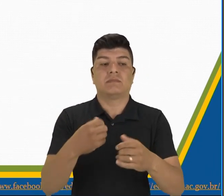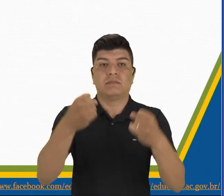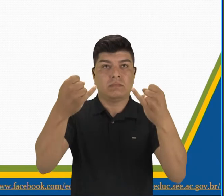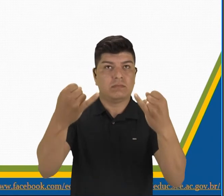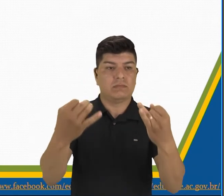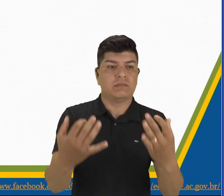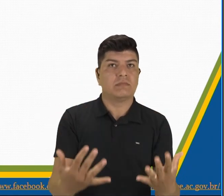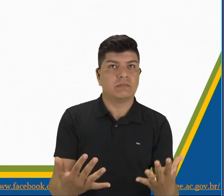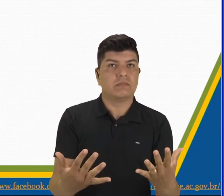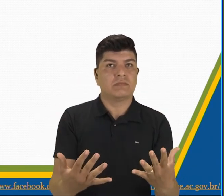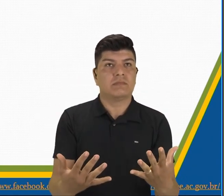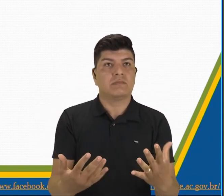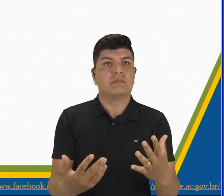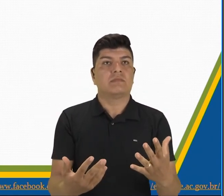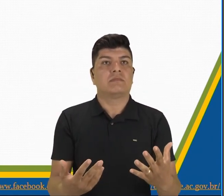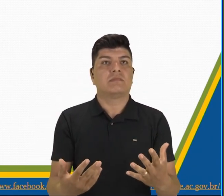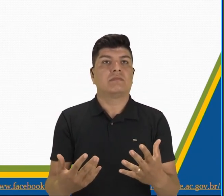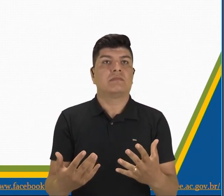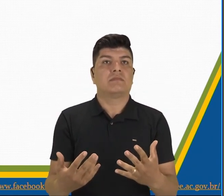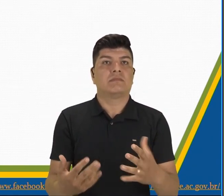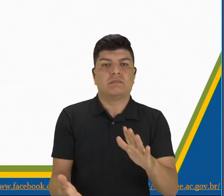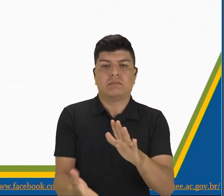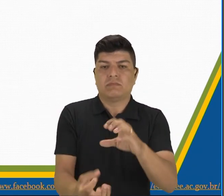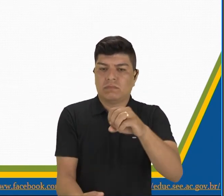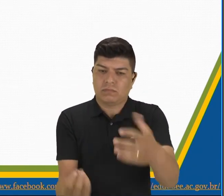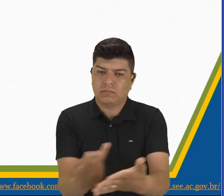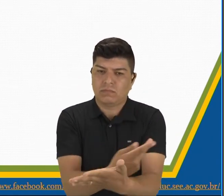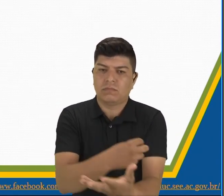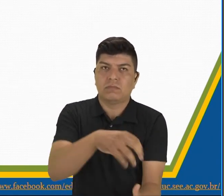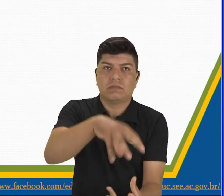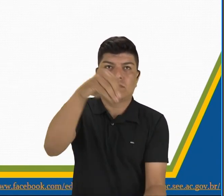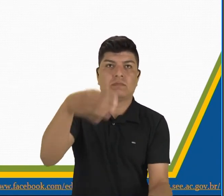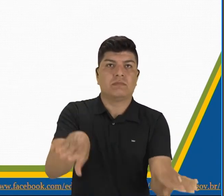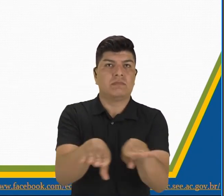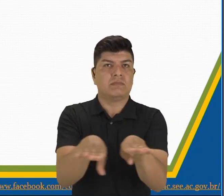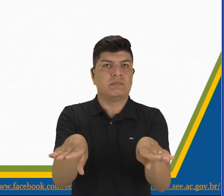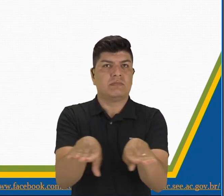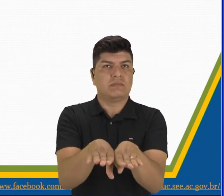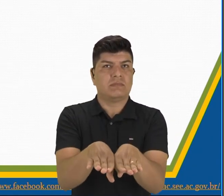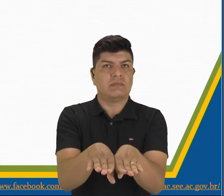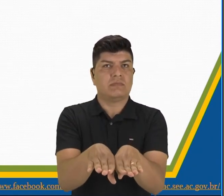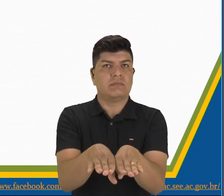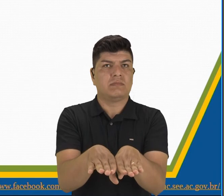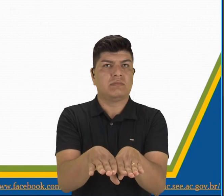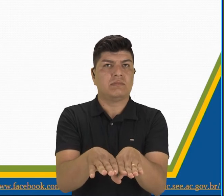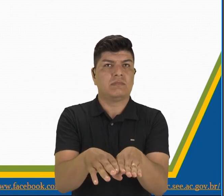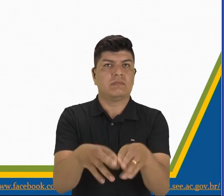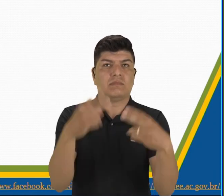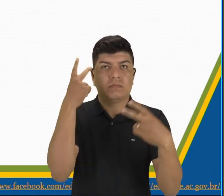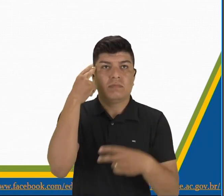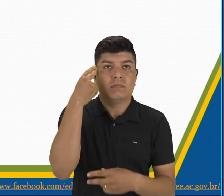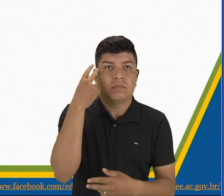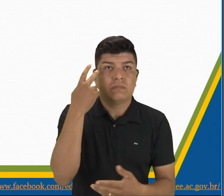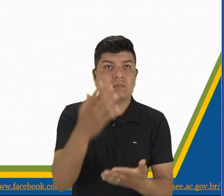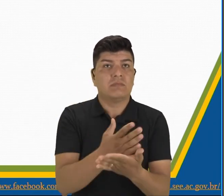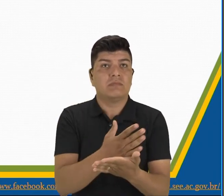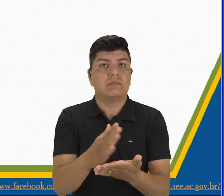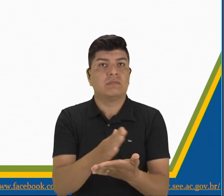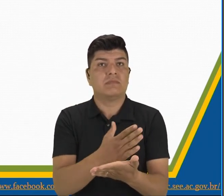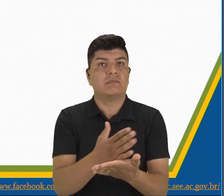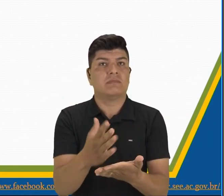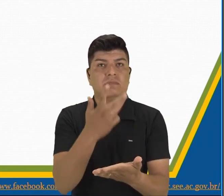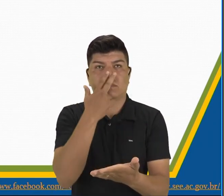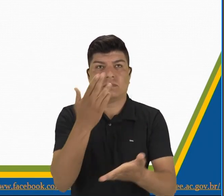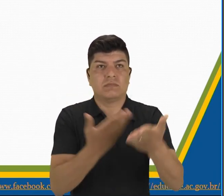narración sobre hechos sobrenaturales o naturales, o una mezcla de ambos que